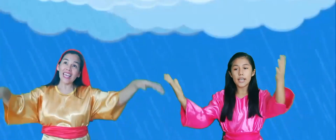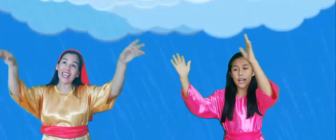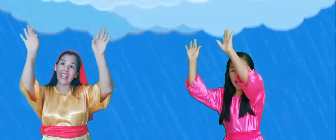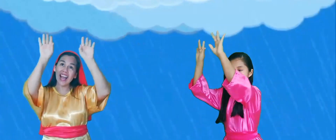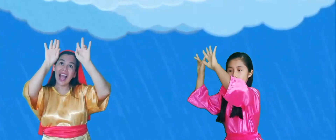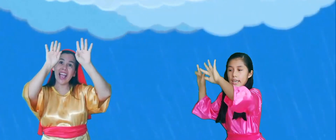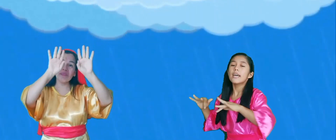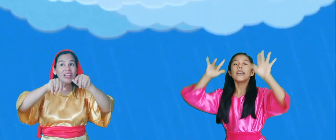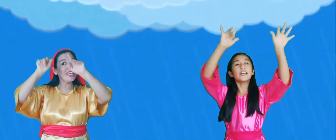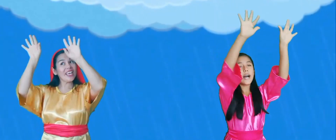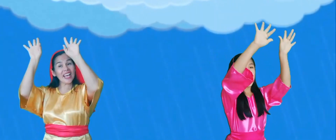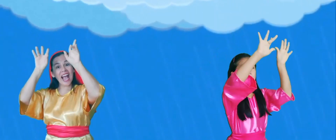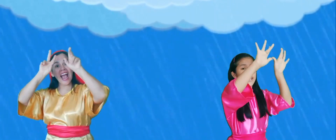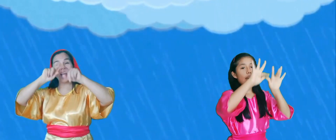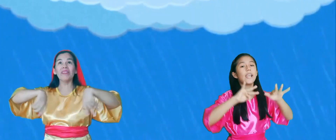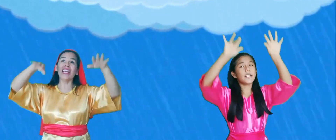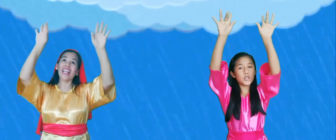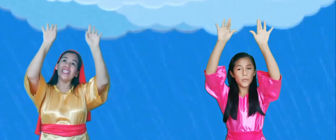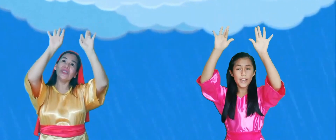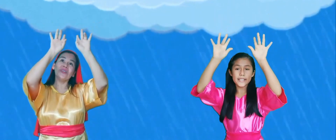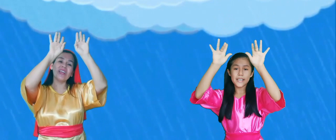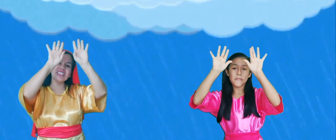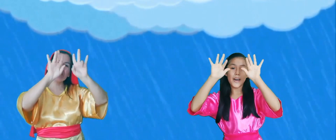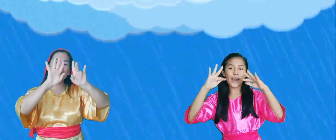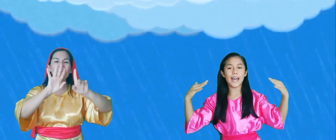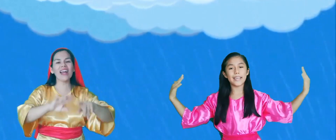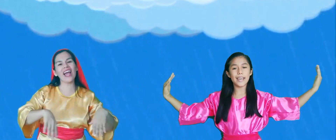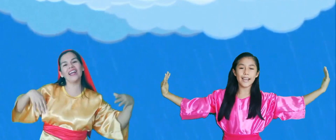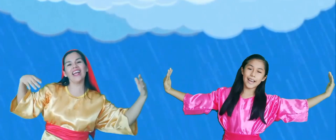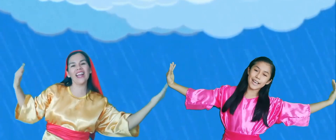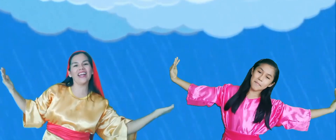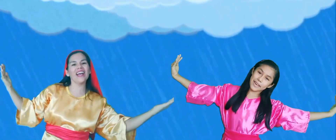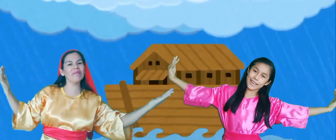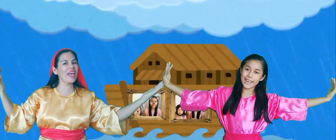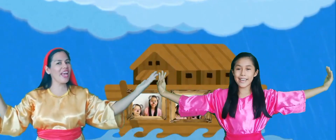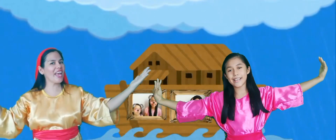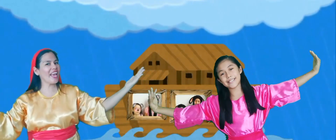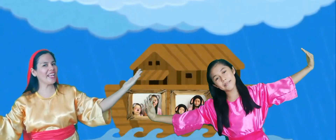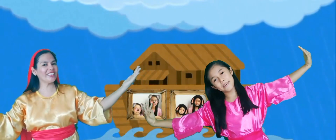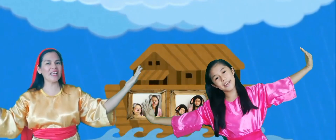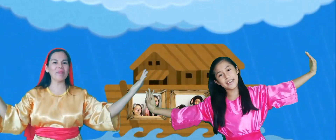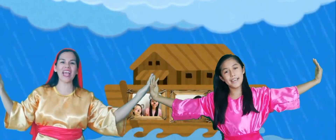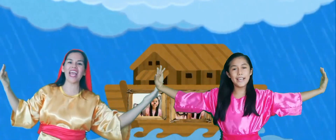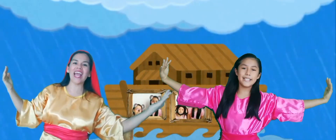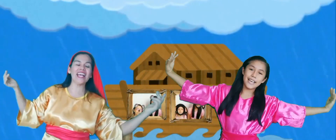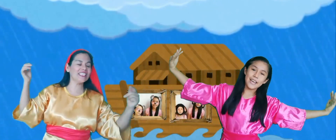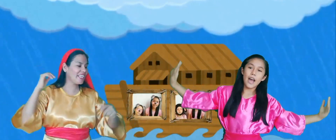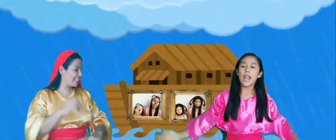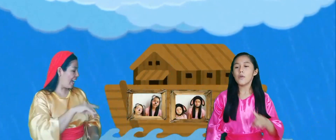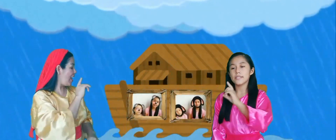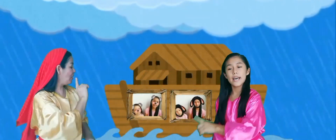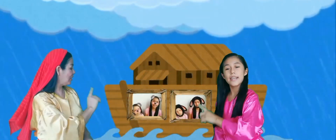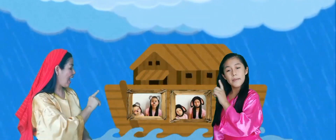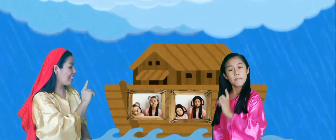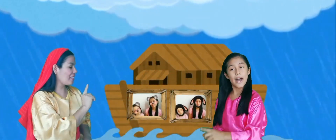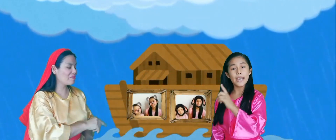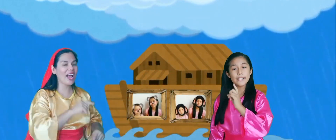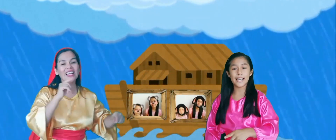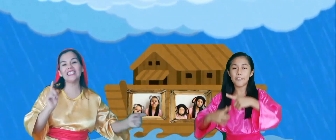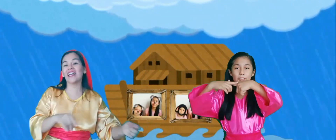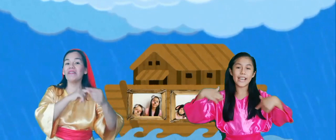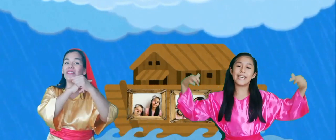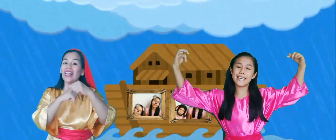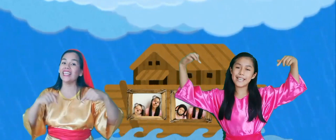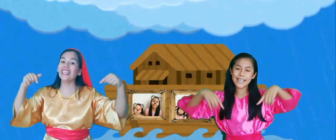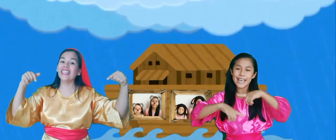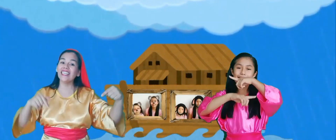Y cae, y cae la lluvia sin parar y el arca mece y mece y a los animales